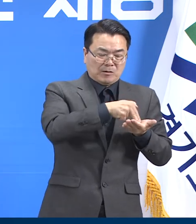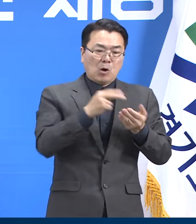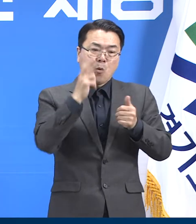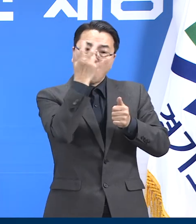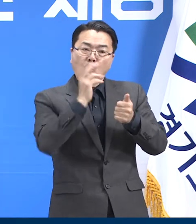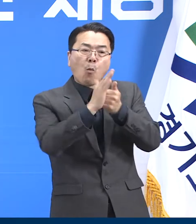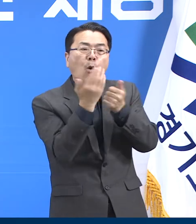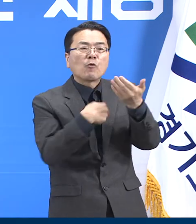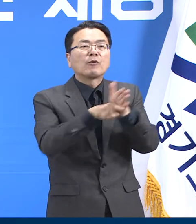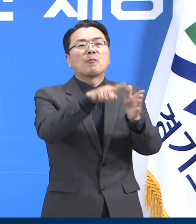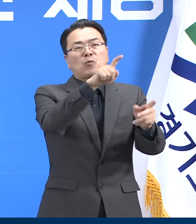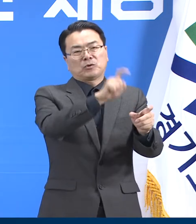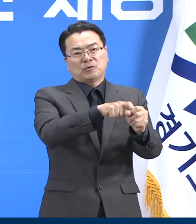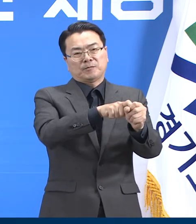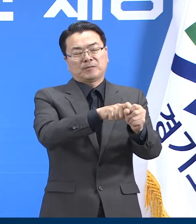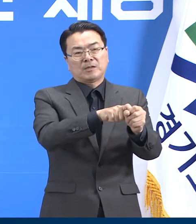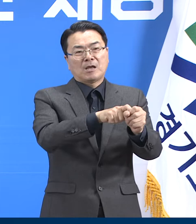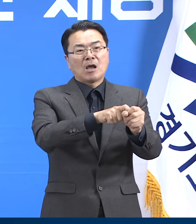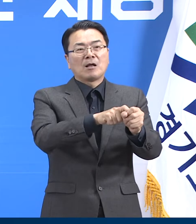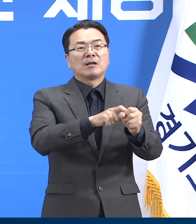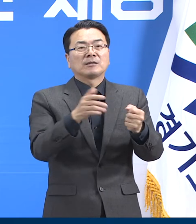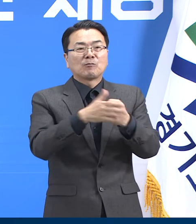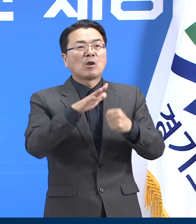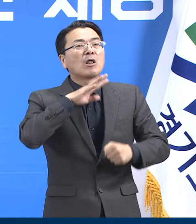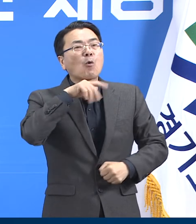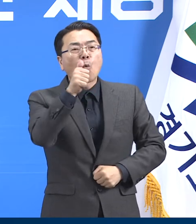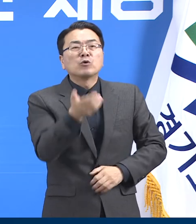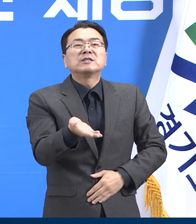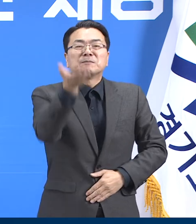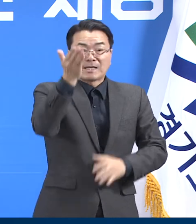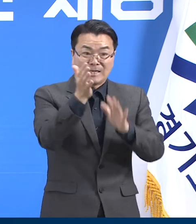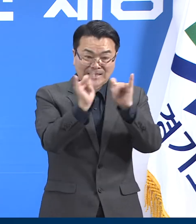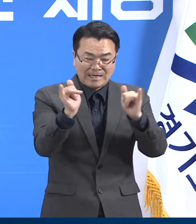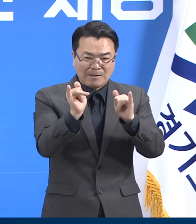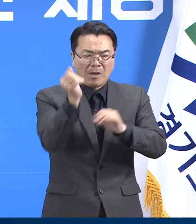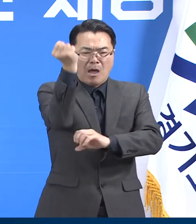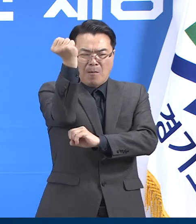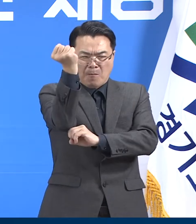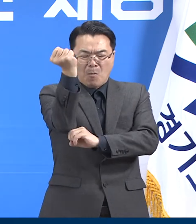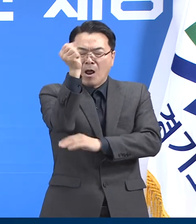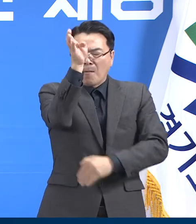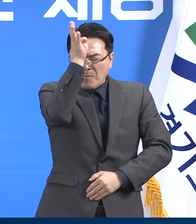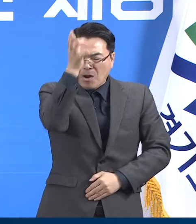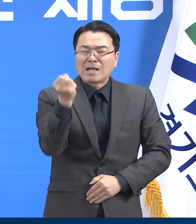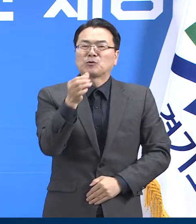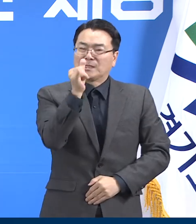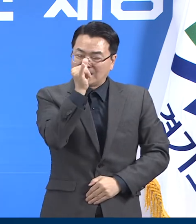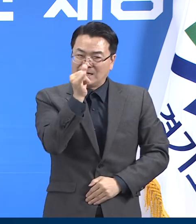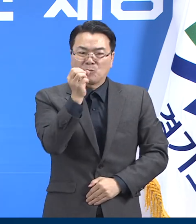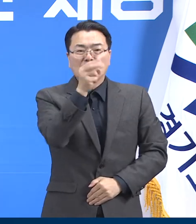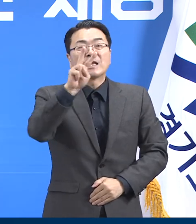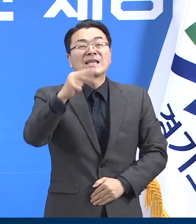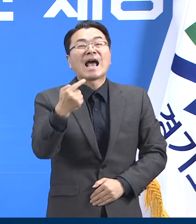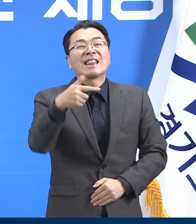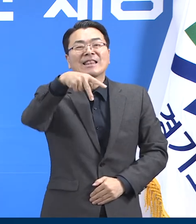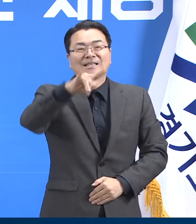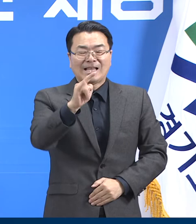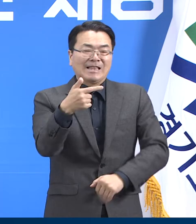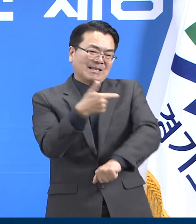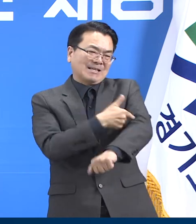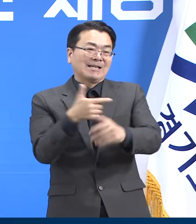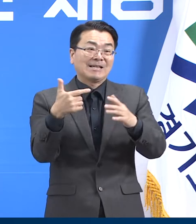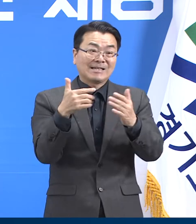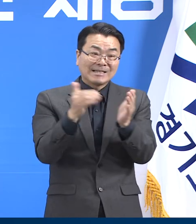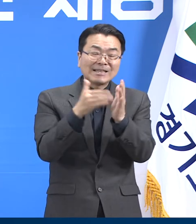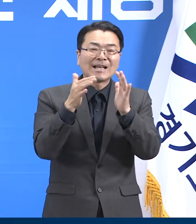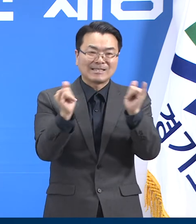추가접종 대상은 50대 연령층, 기저질환자, 얀센 백신 접종자, 우선접종 지구군입니다.